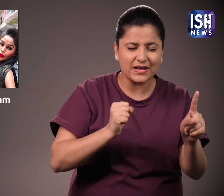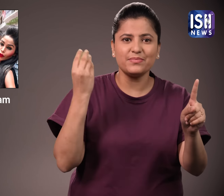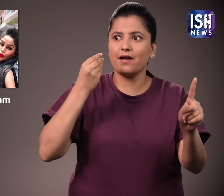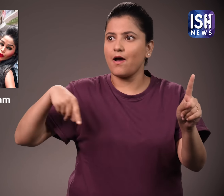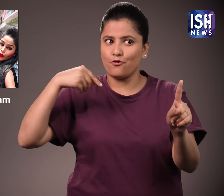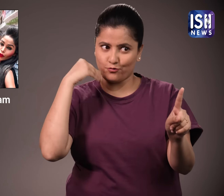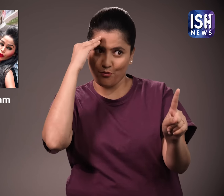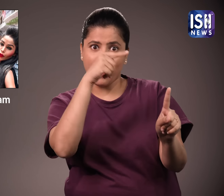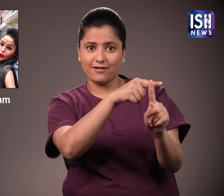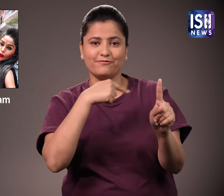लेने पर जोर देता है